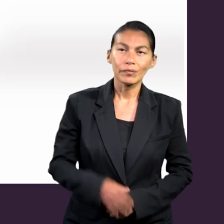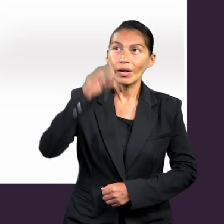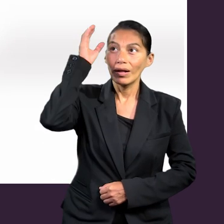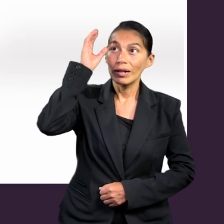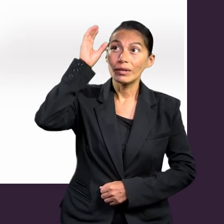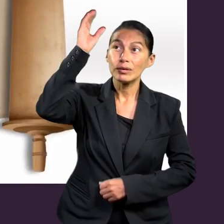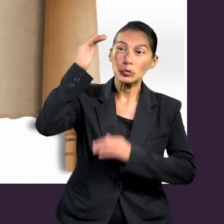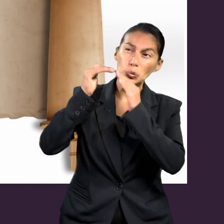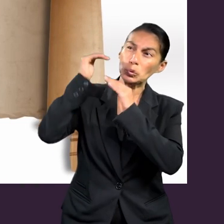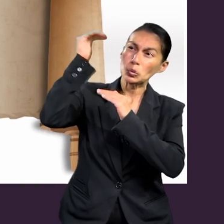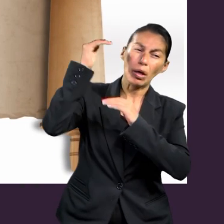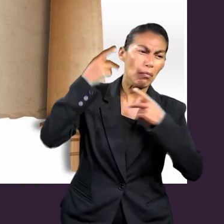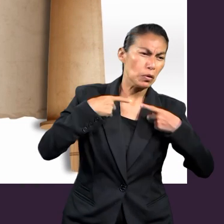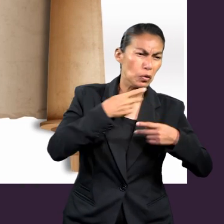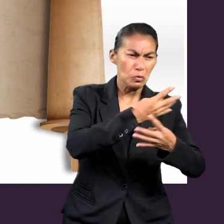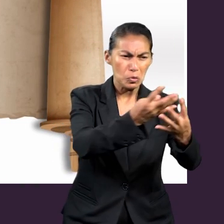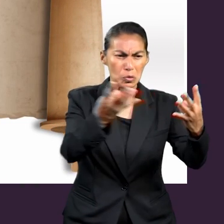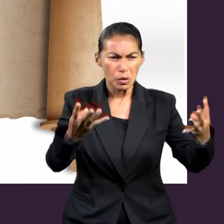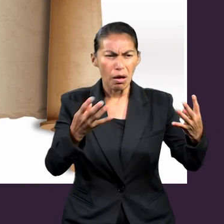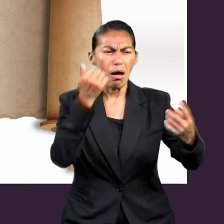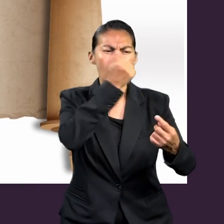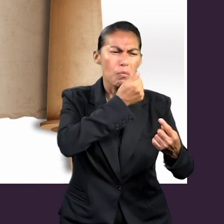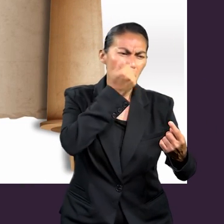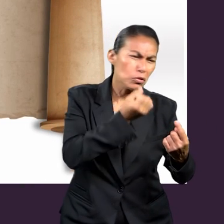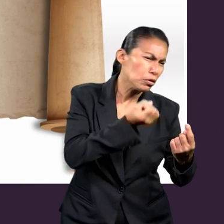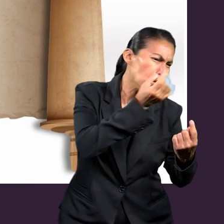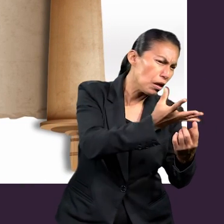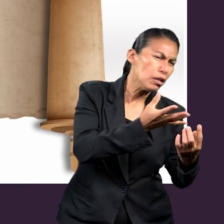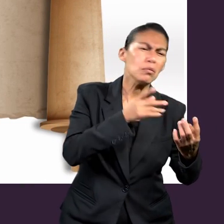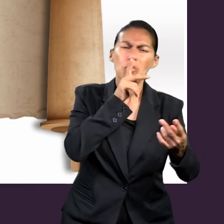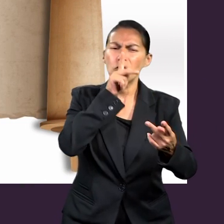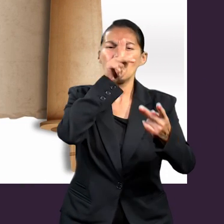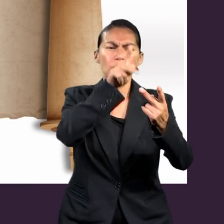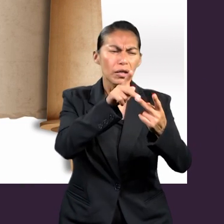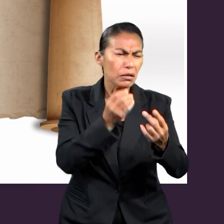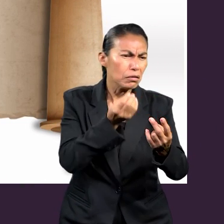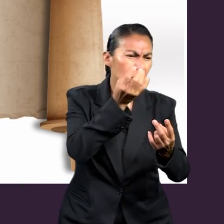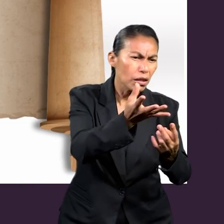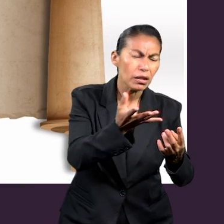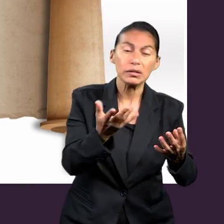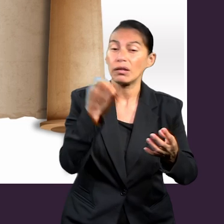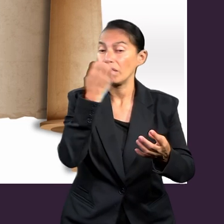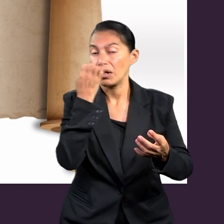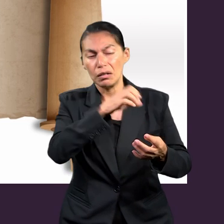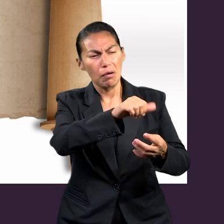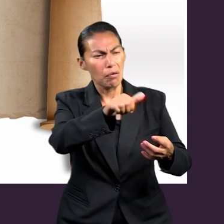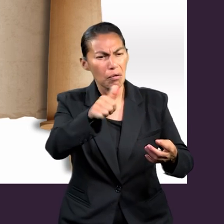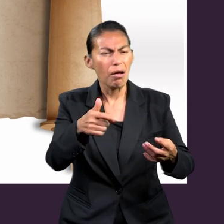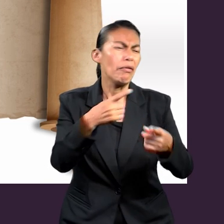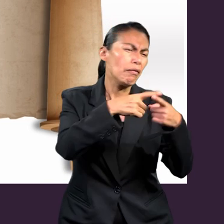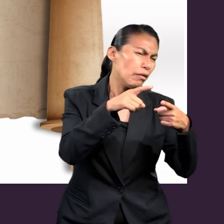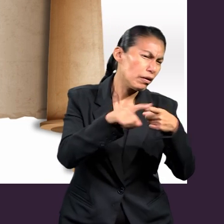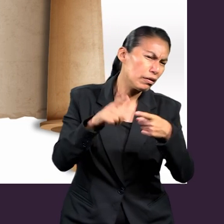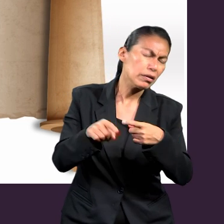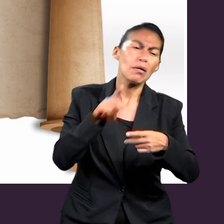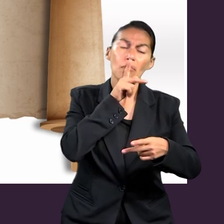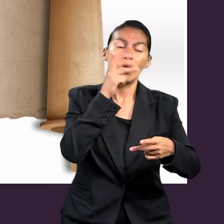Él mismo dio a unos el ser apóstoles, a otros profetas, a otros evangelistas y a otros